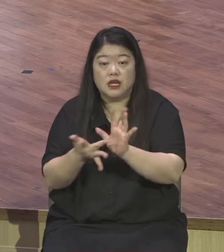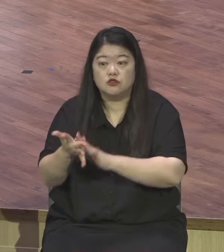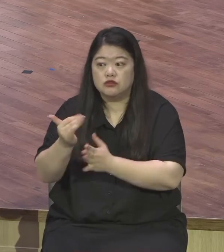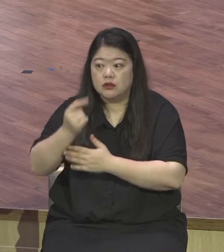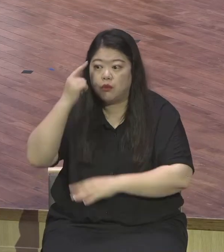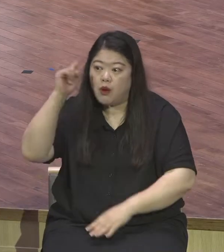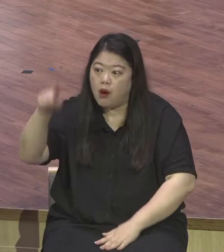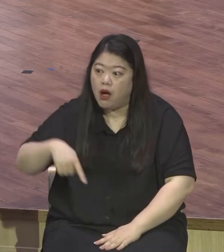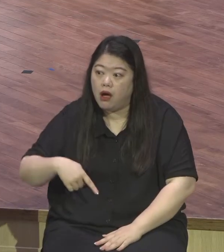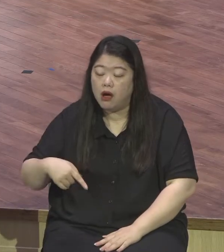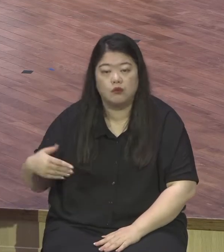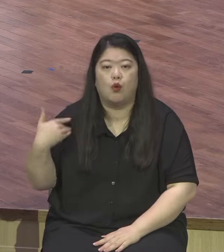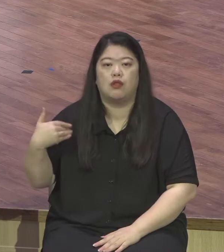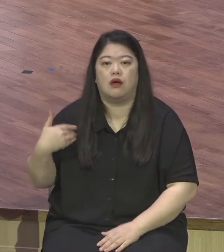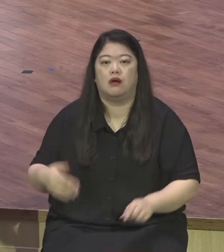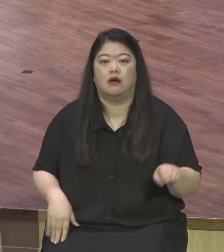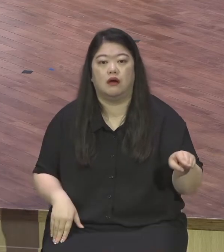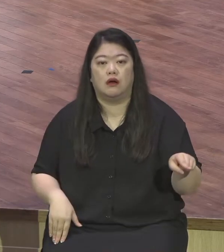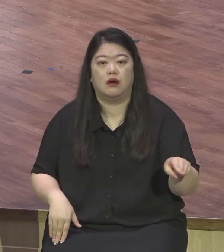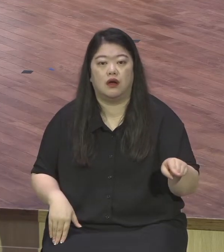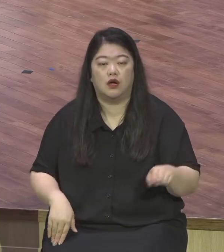구제 봉사 선행